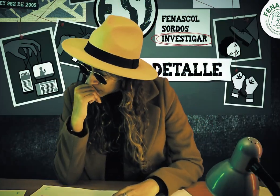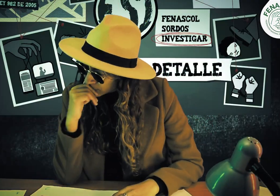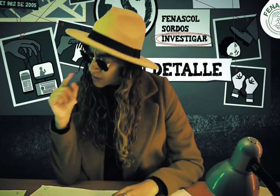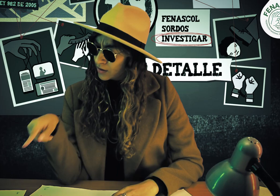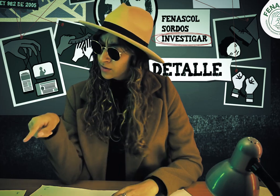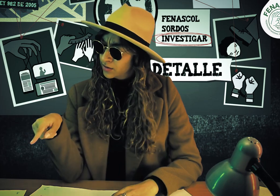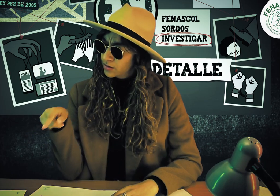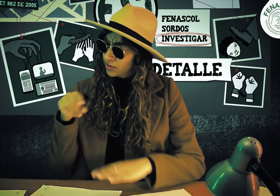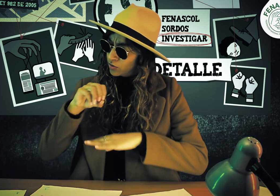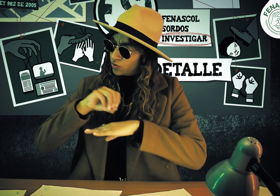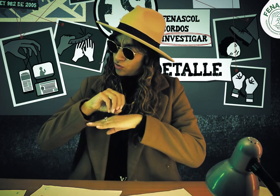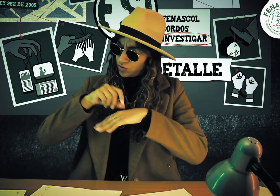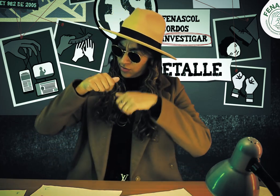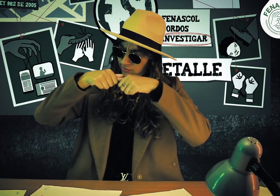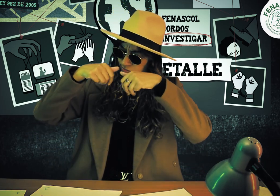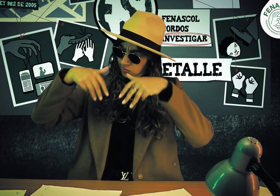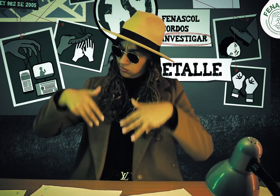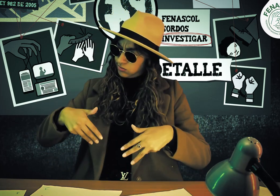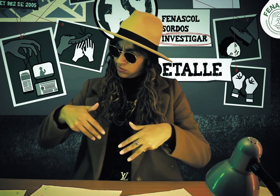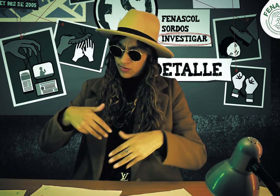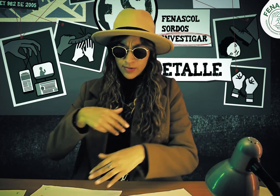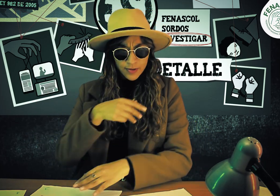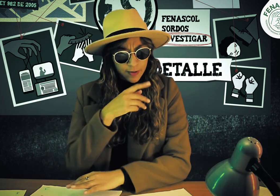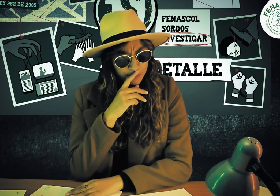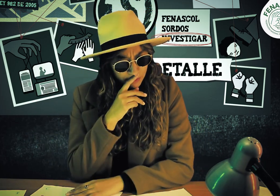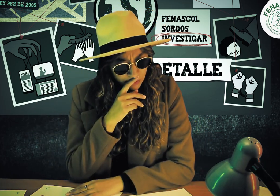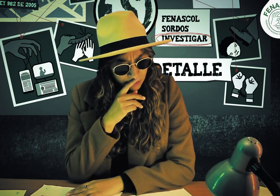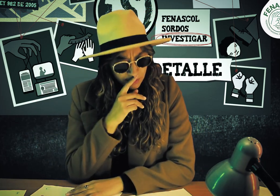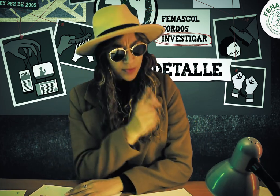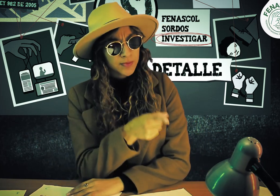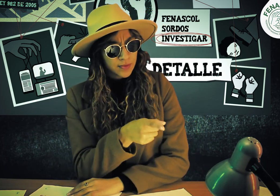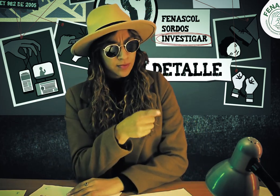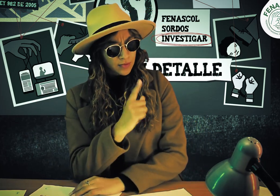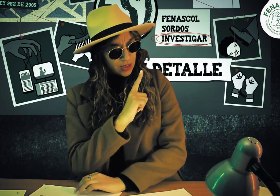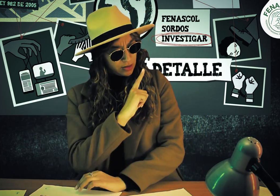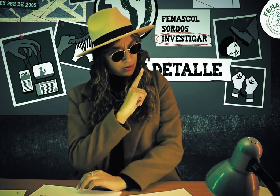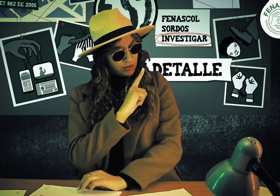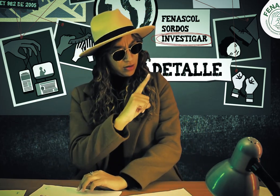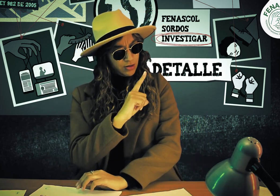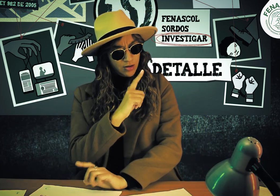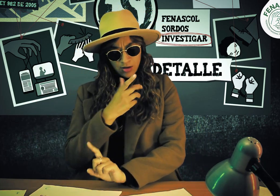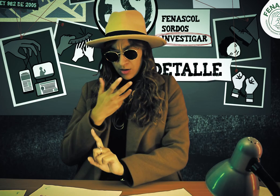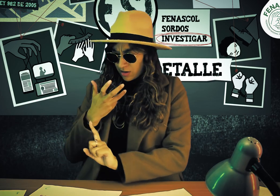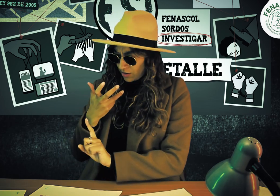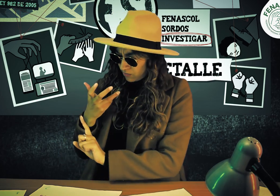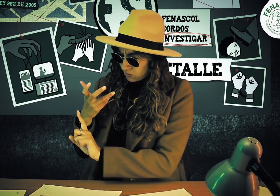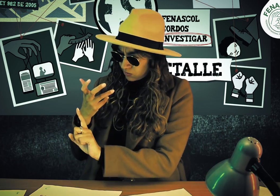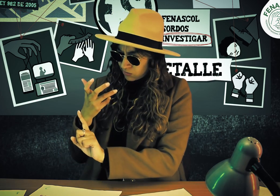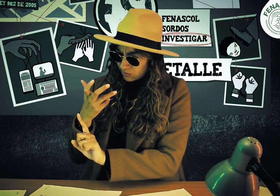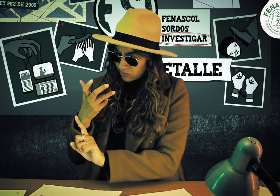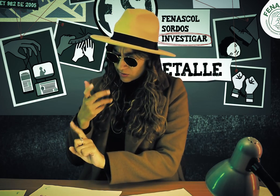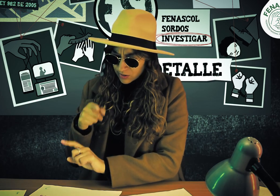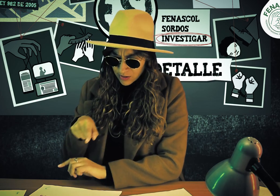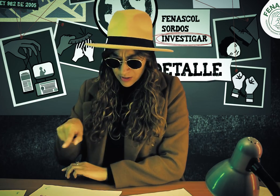¿Y este? Estructura de la organización. ¿Y este otro? Líder y